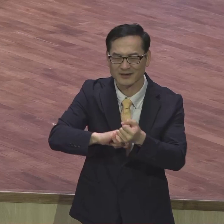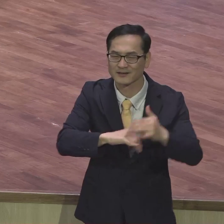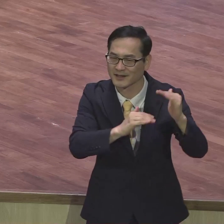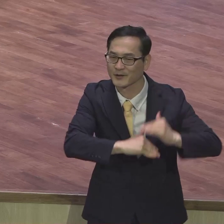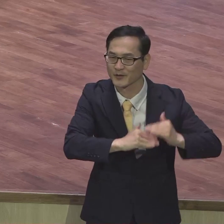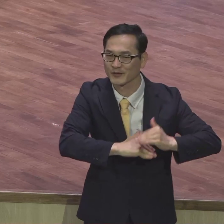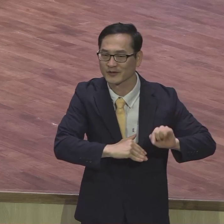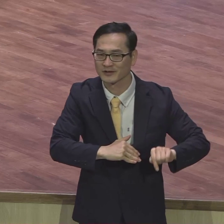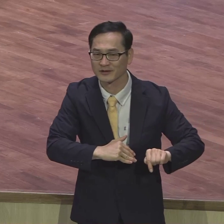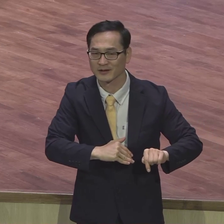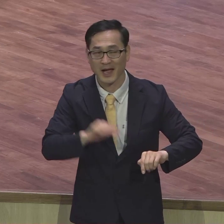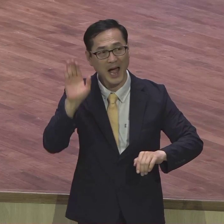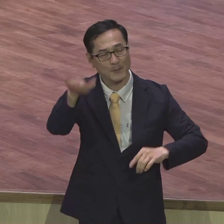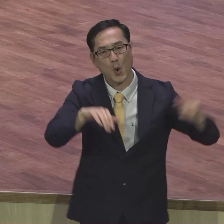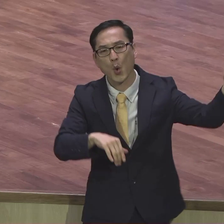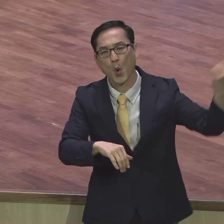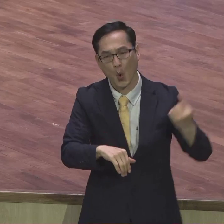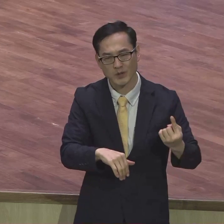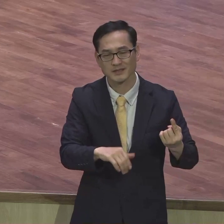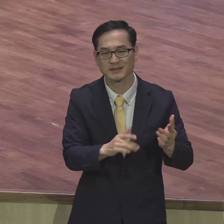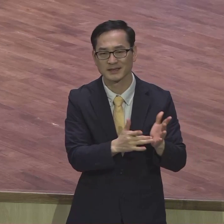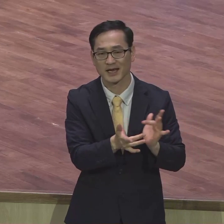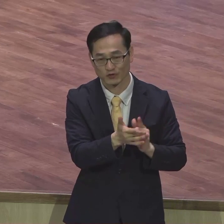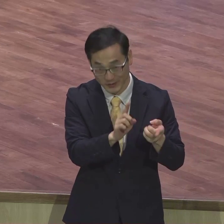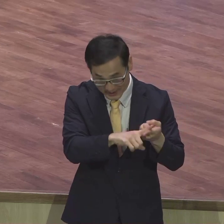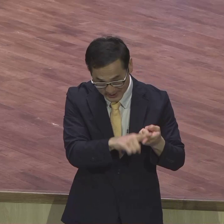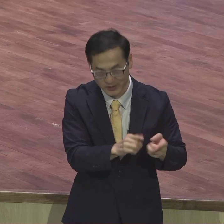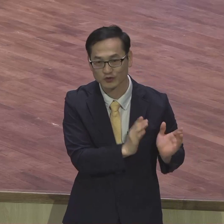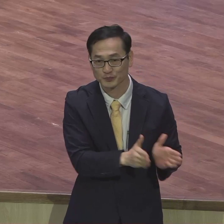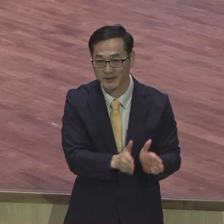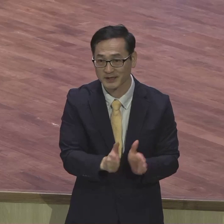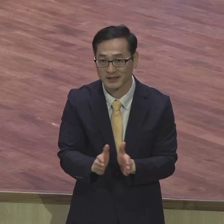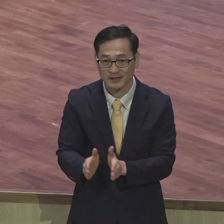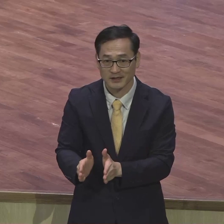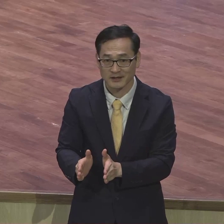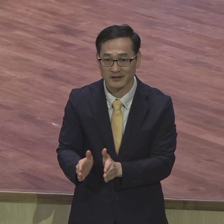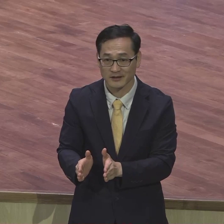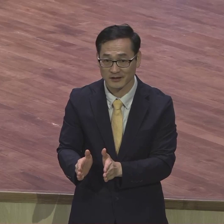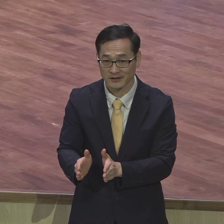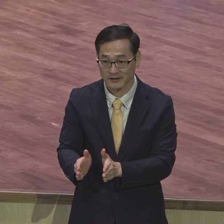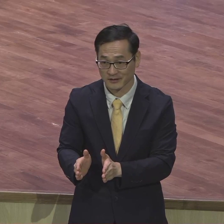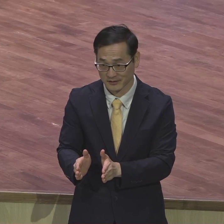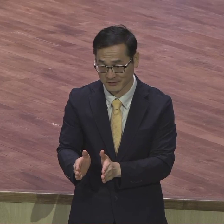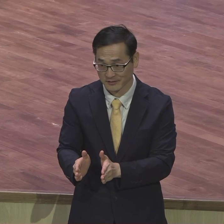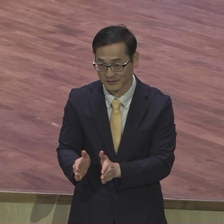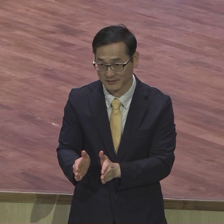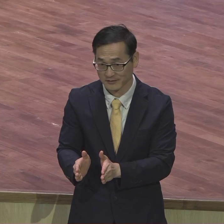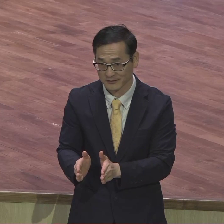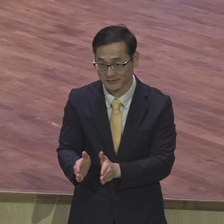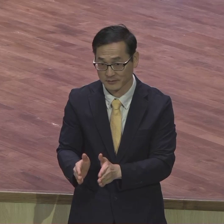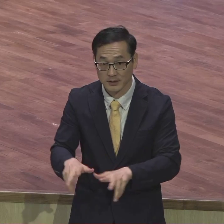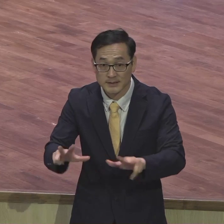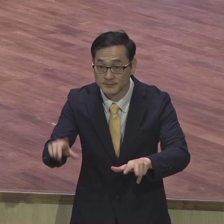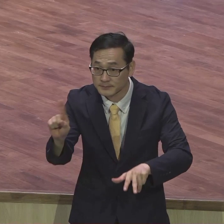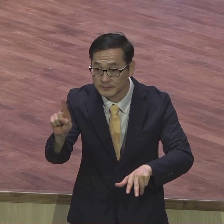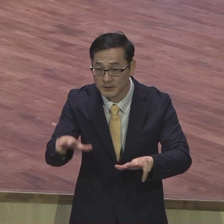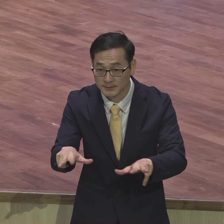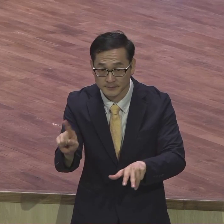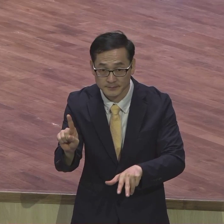오신 메시아 예수 그리스도를 맞이하는 삶을 살았어 지금은 우리가 다시